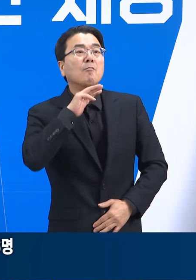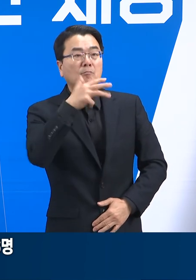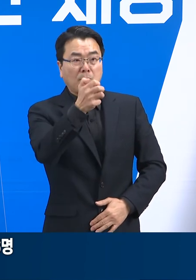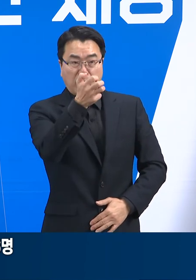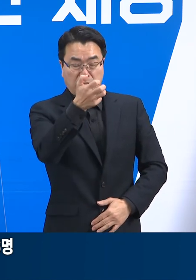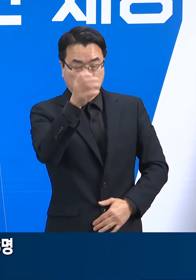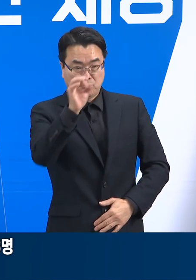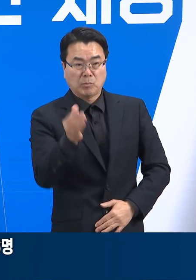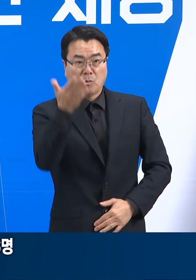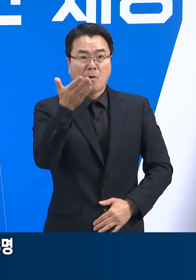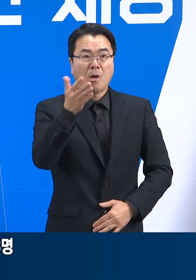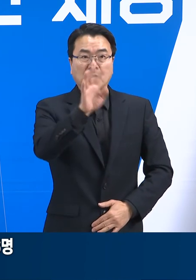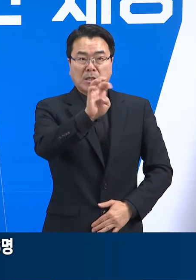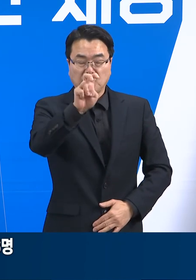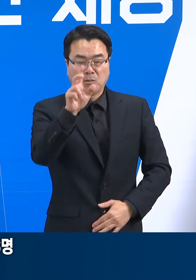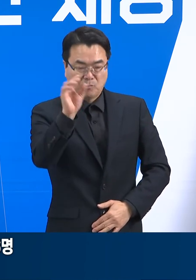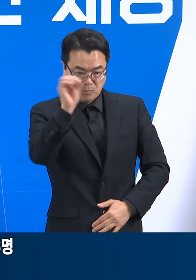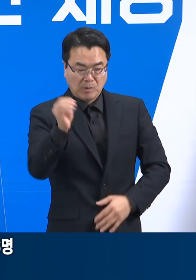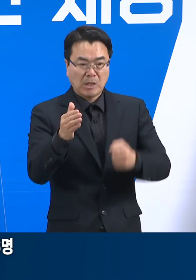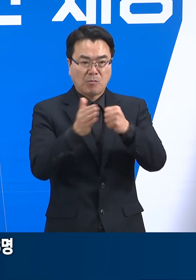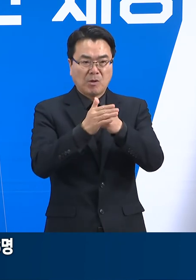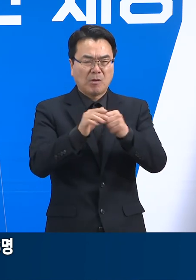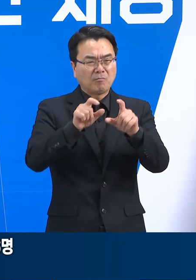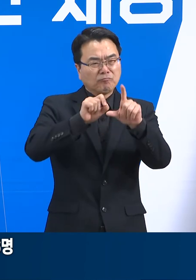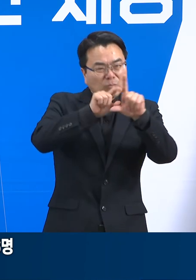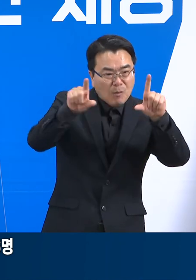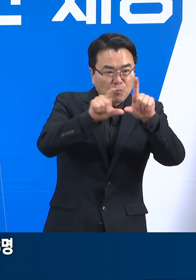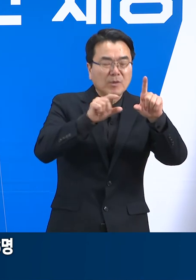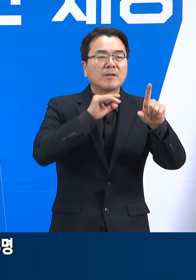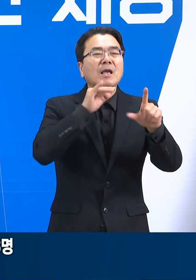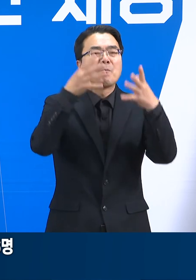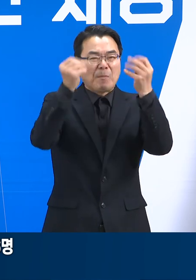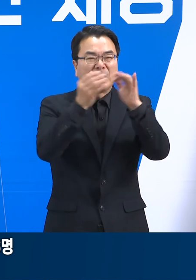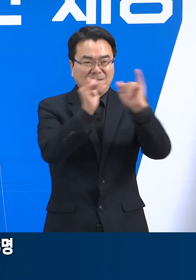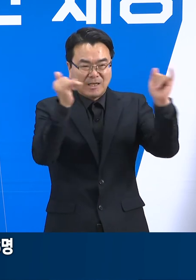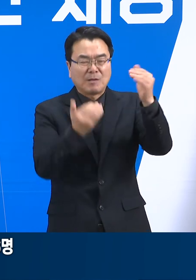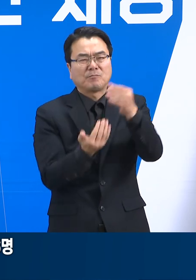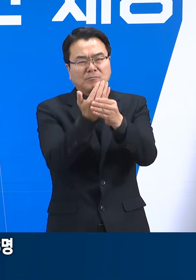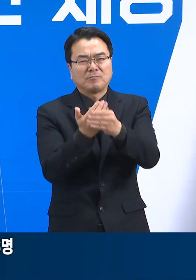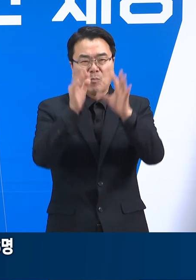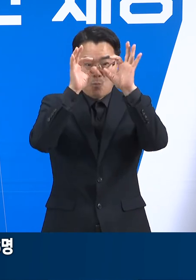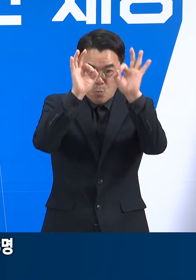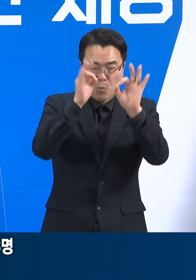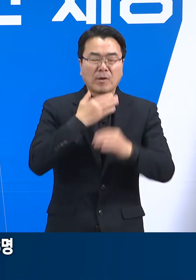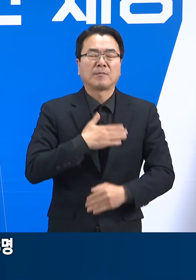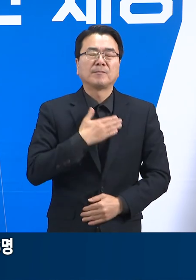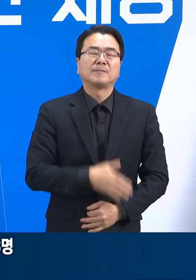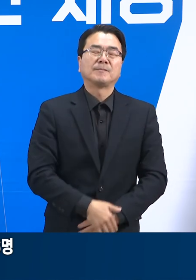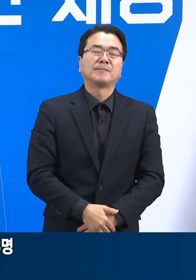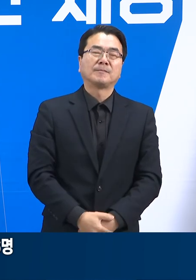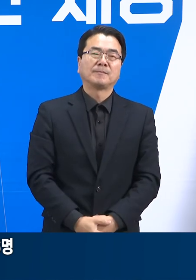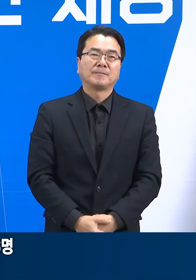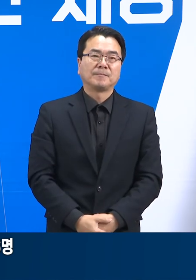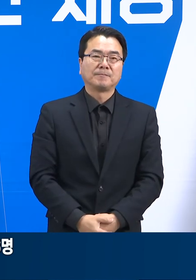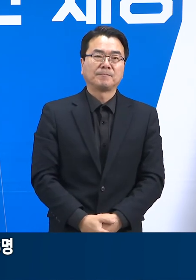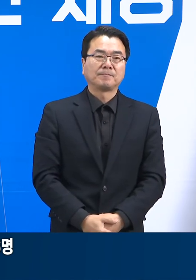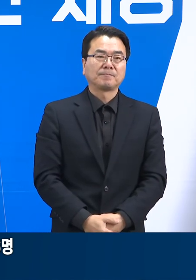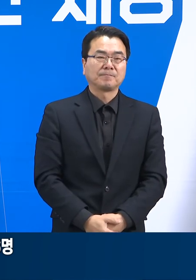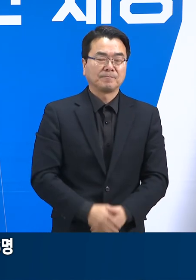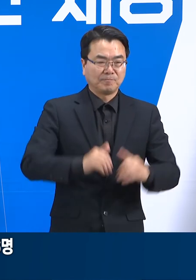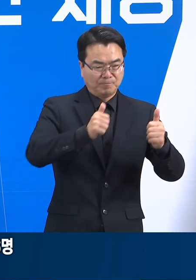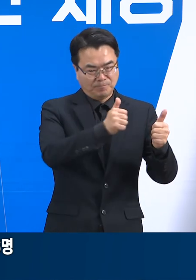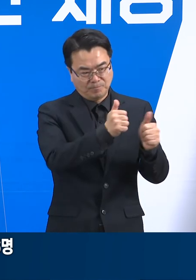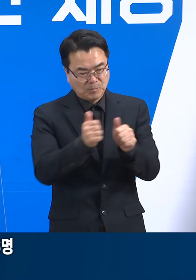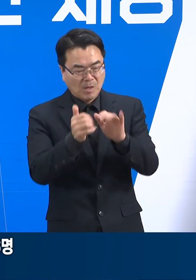%를 사지하는 등 대부분의 사망자가 고령층에서 발생하는 것을 알 수 있습니다. 상가 고인의